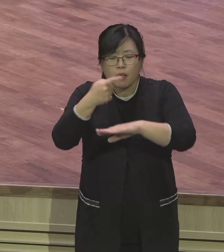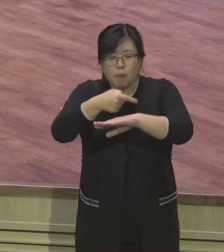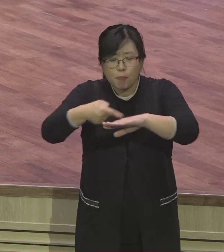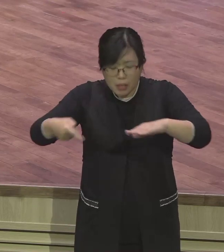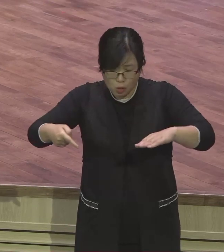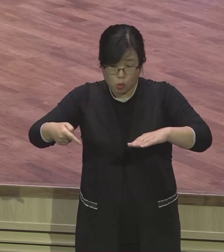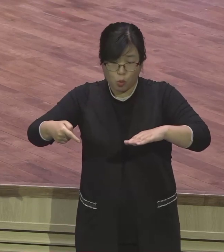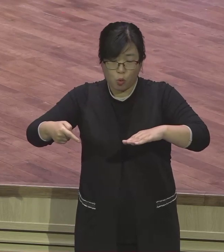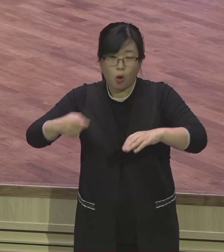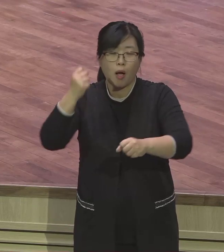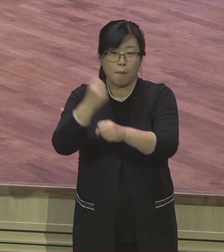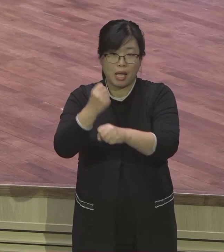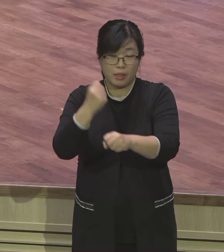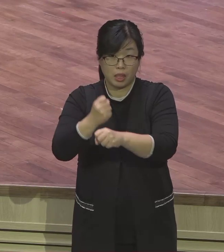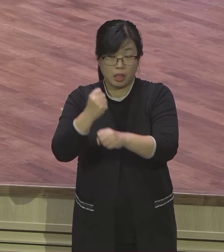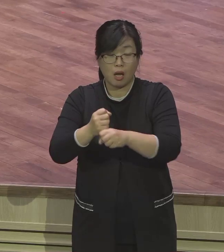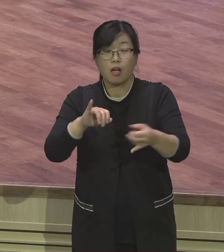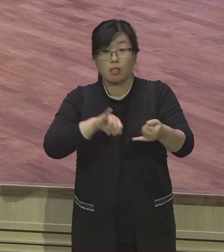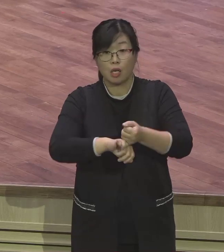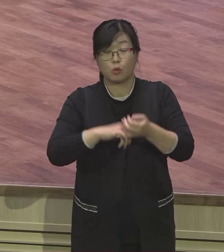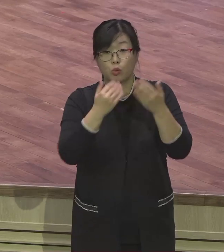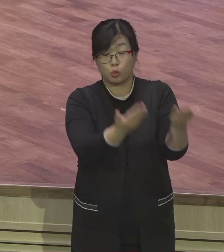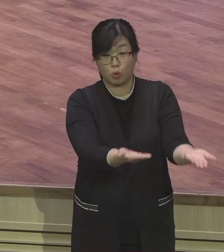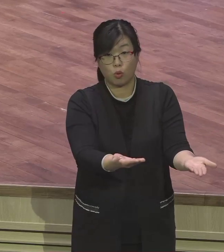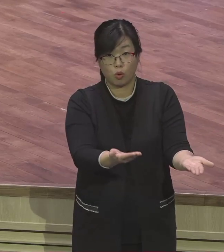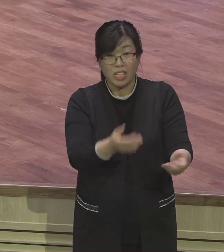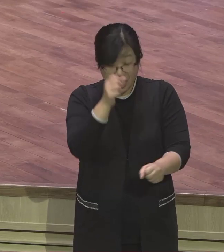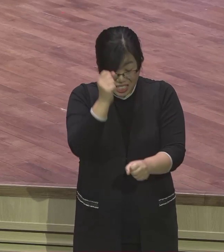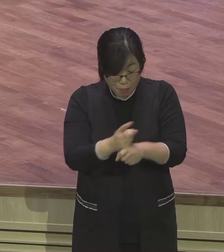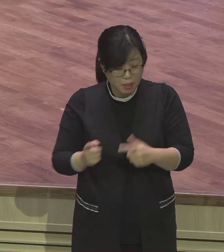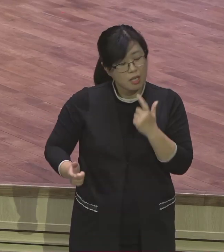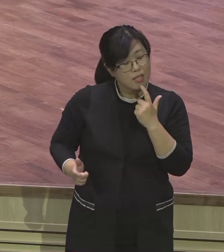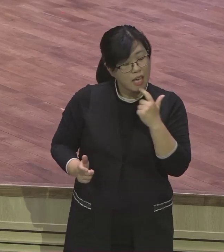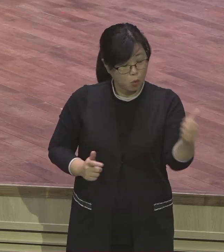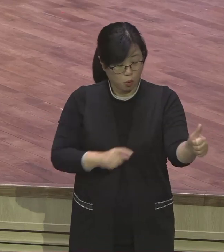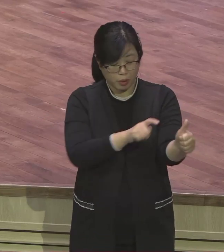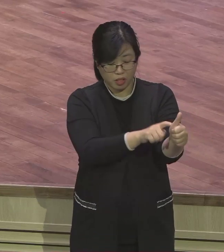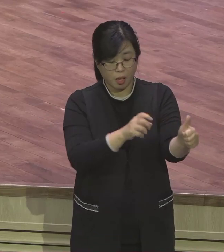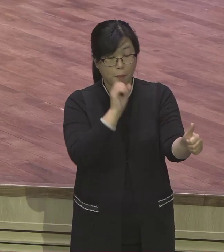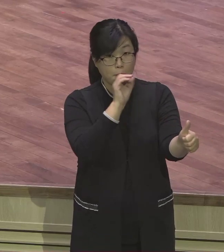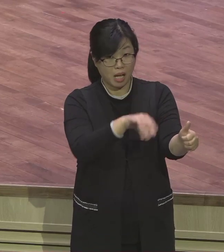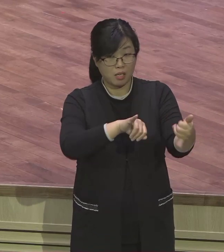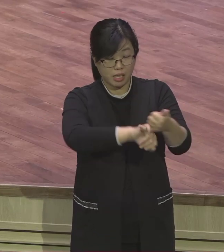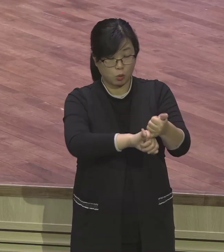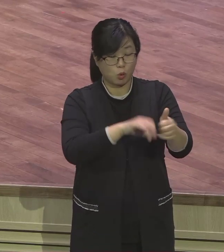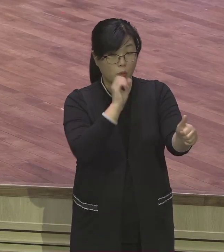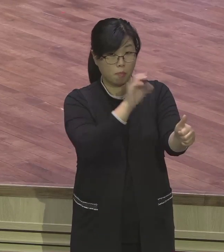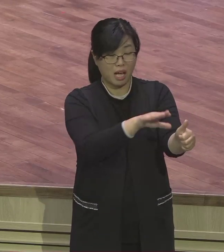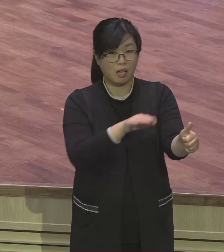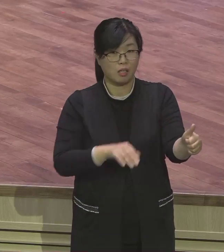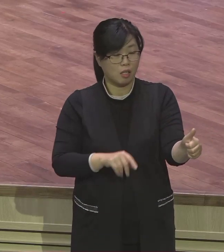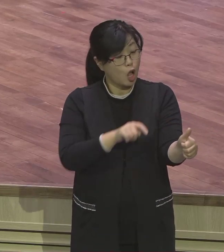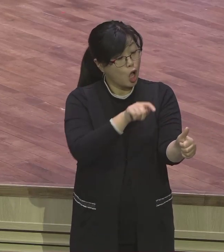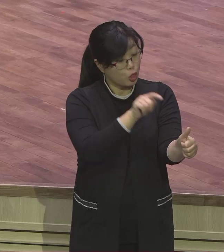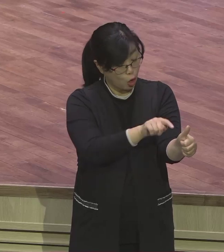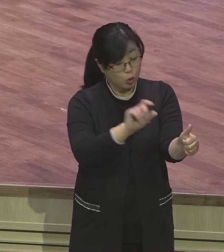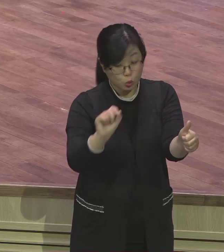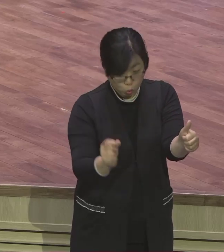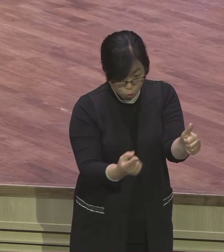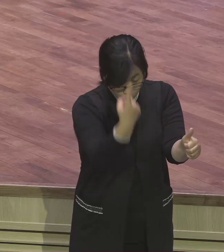하겠다고 말씀하셨기 때문에 큰 민족이 이루게 돼 있는 거예요. 중요한 게 뭐냐. 약속한 은약을 잡으라는 거예요.